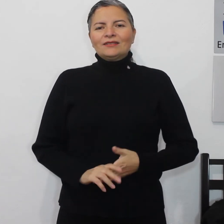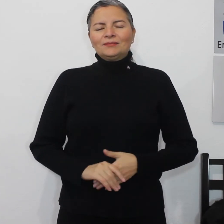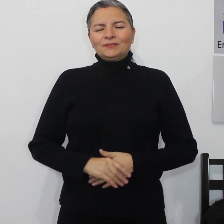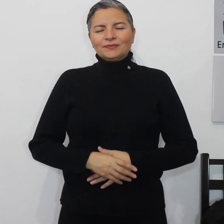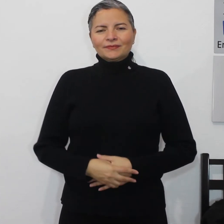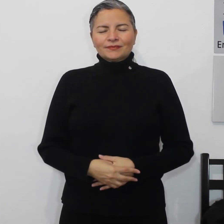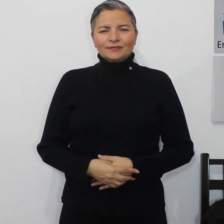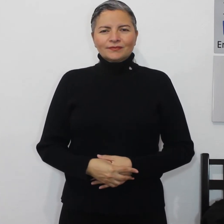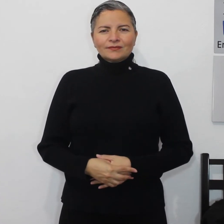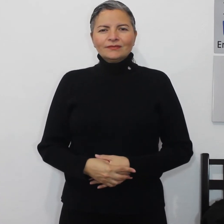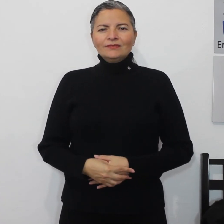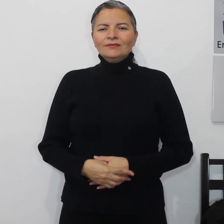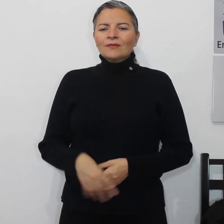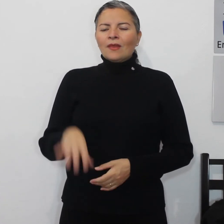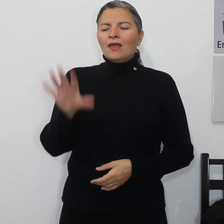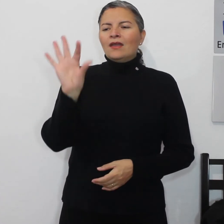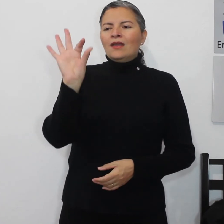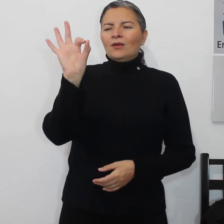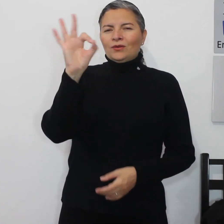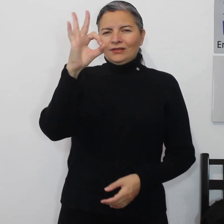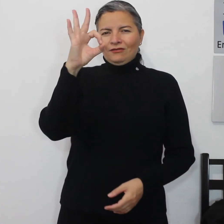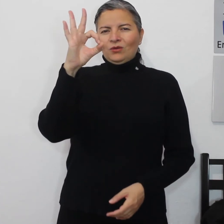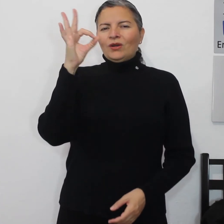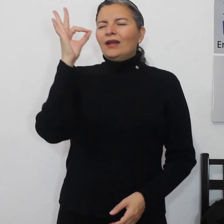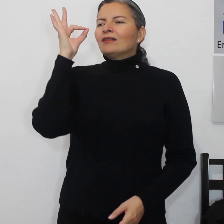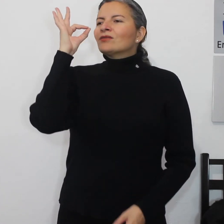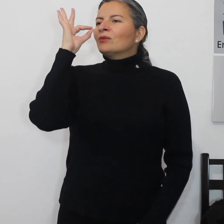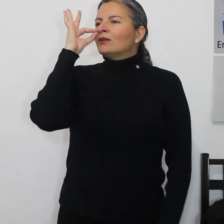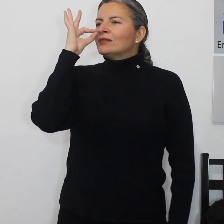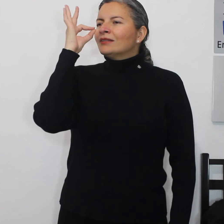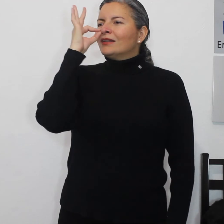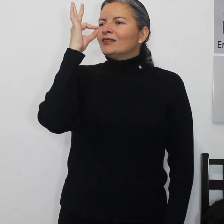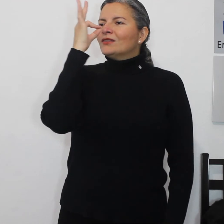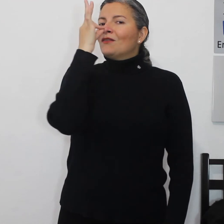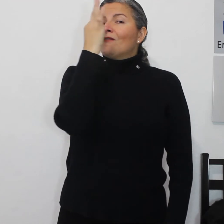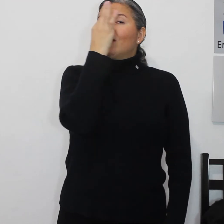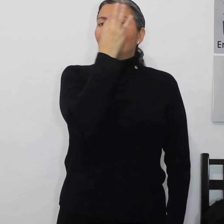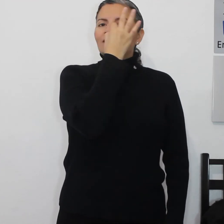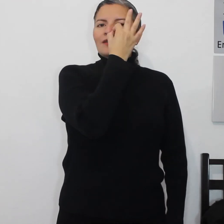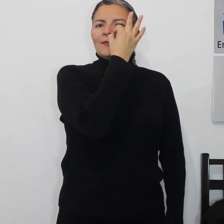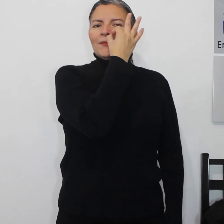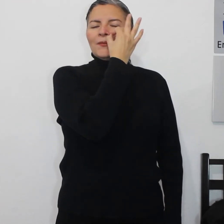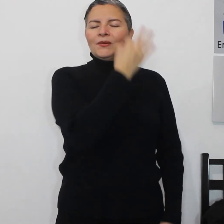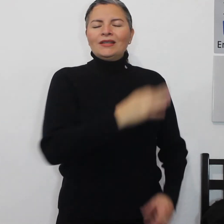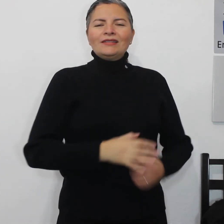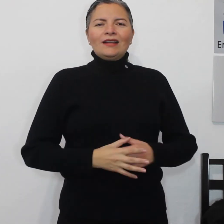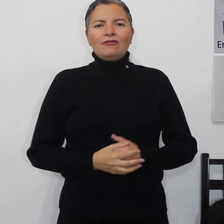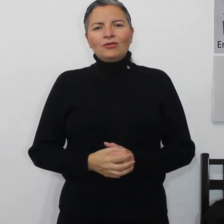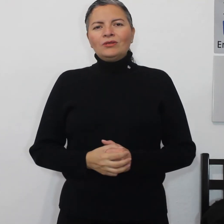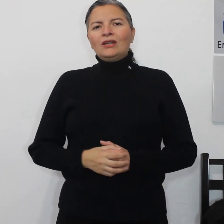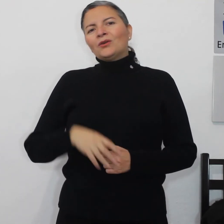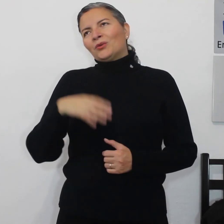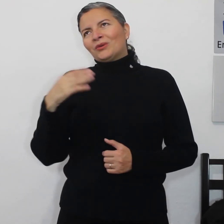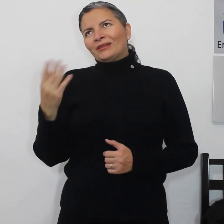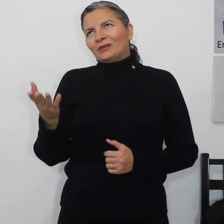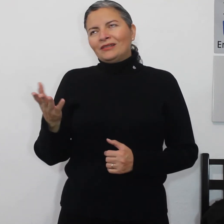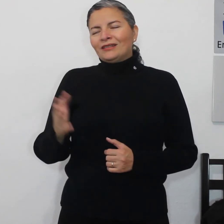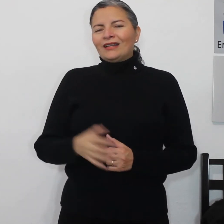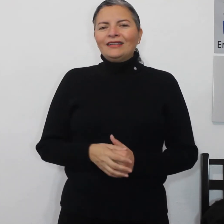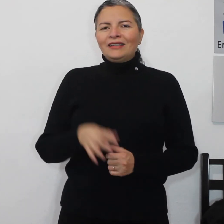fresa con esta figura sobre nuestra nariz fresa puede ser la fruta o como cuando le dicen a alguien